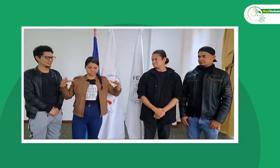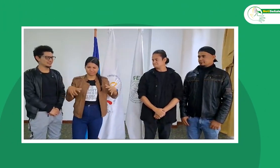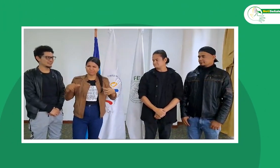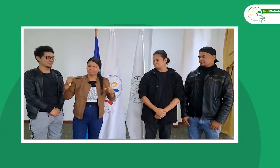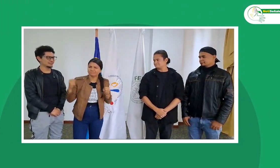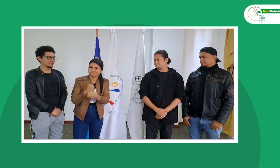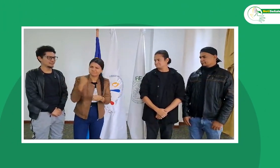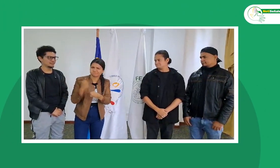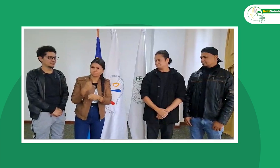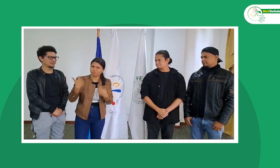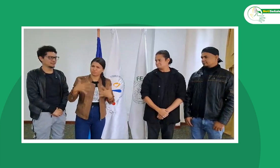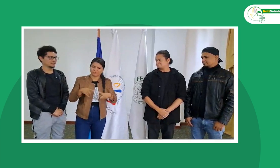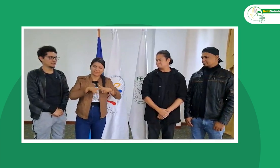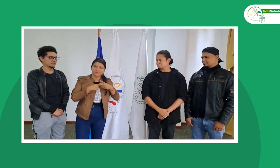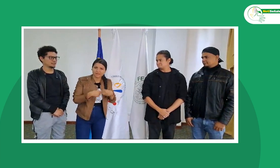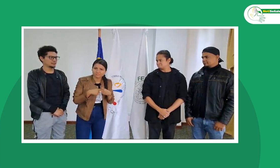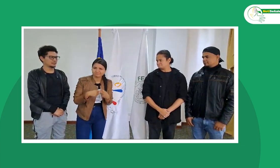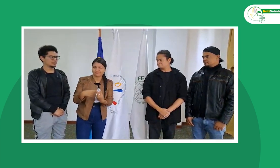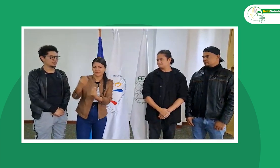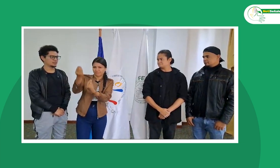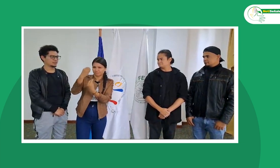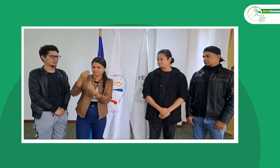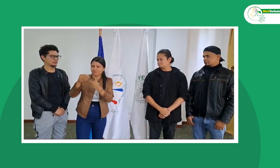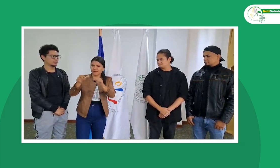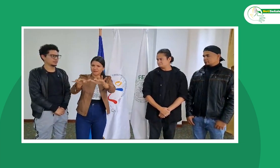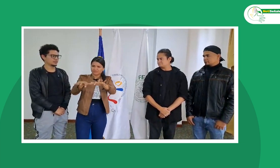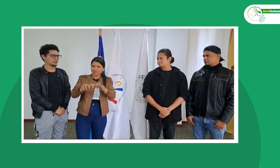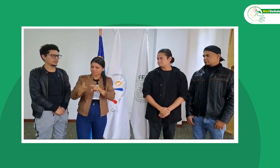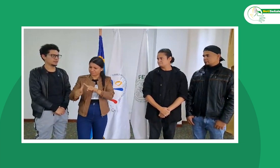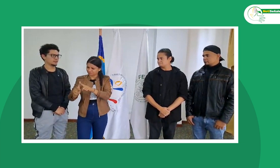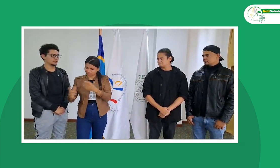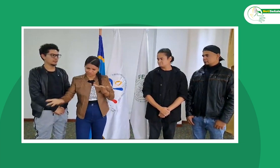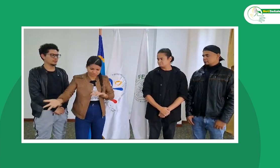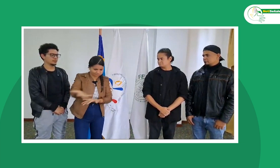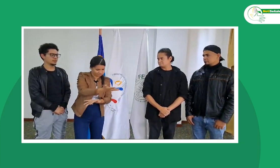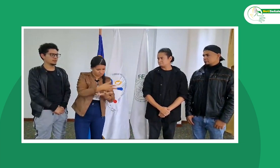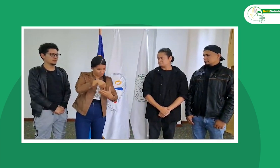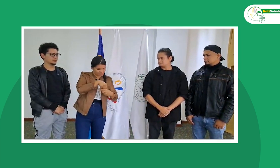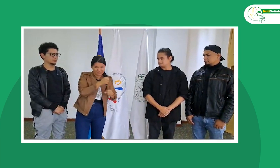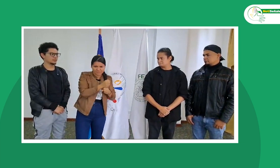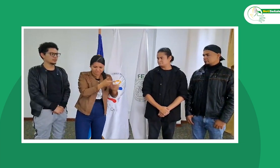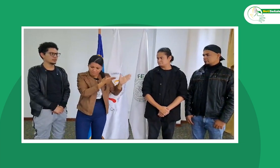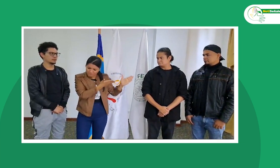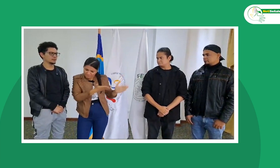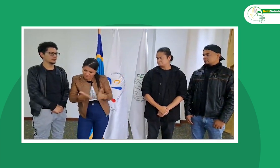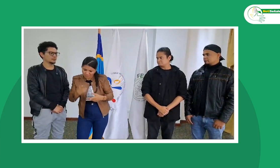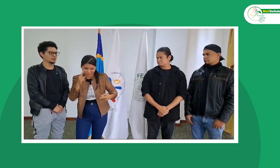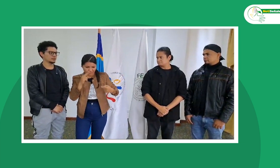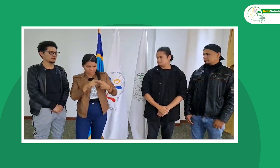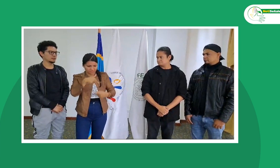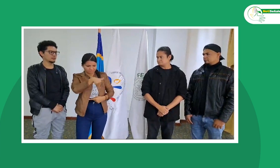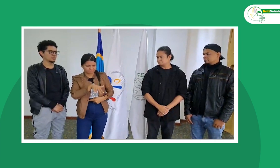Estuvimos formándonos y trabajando en conjunto en el taller de planeación, donde hablamos de varios puntos a tratar dentro de los próximos cuatro años.